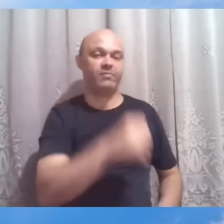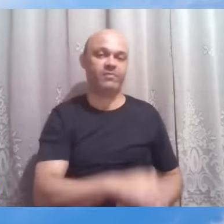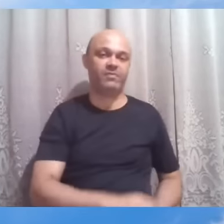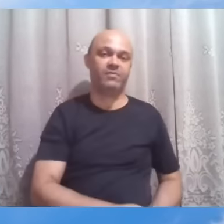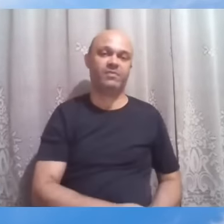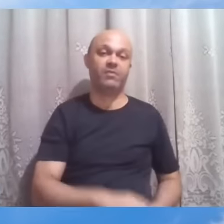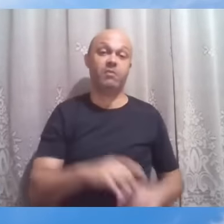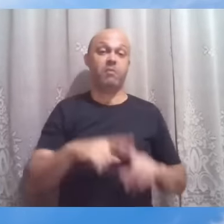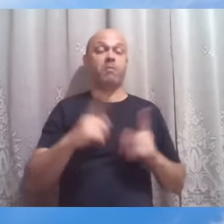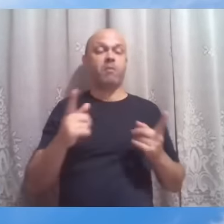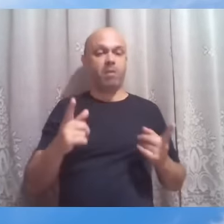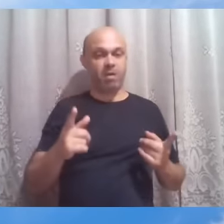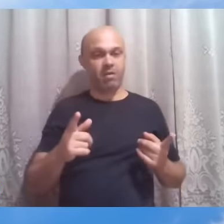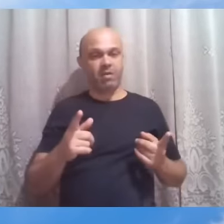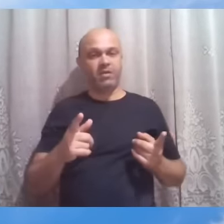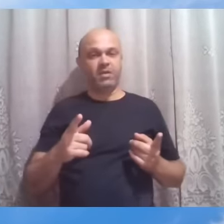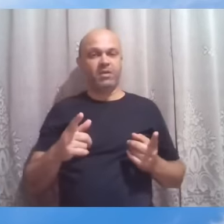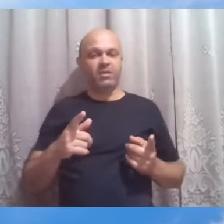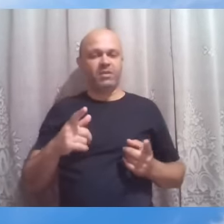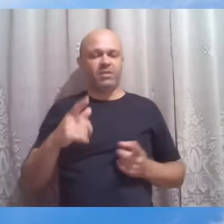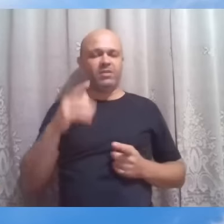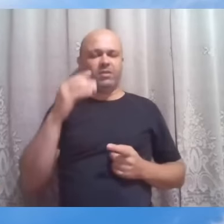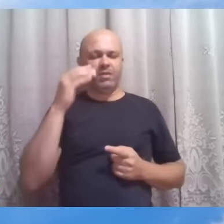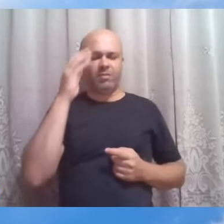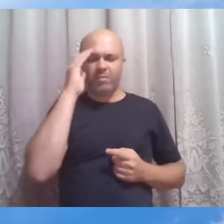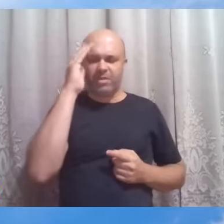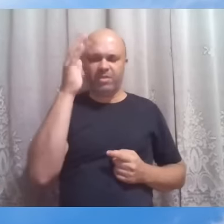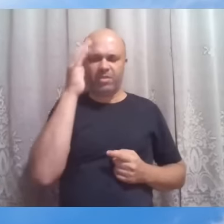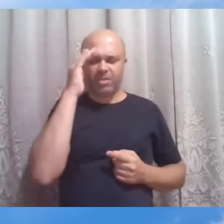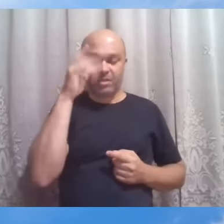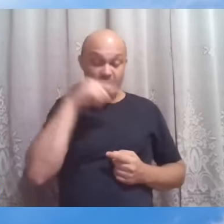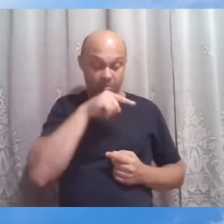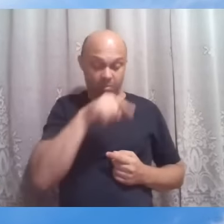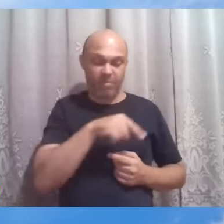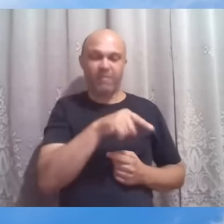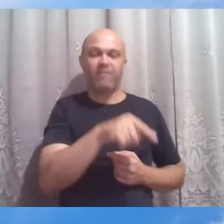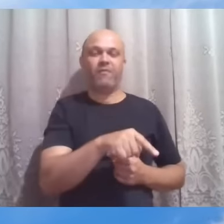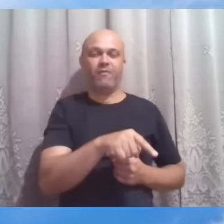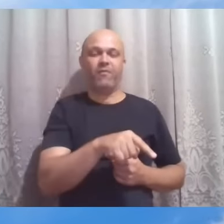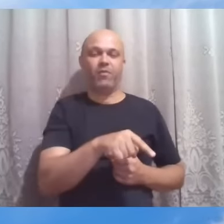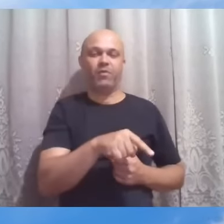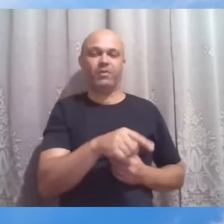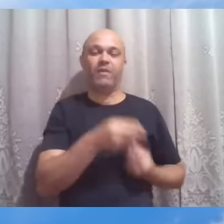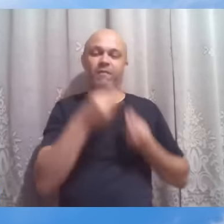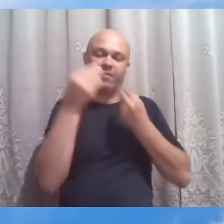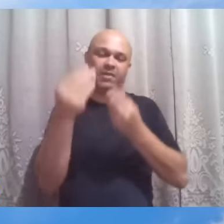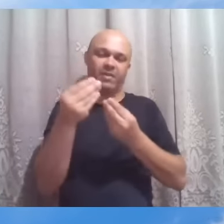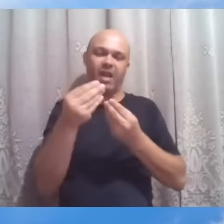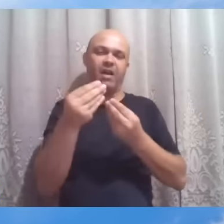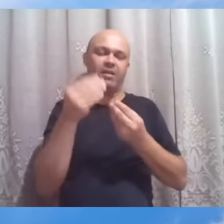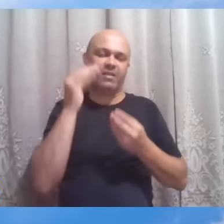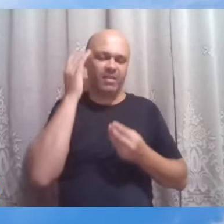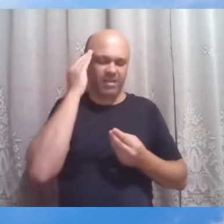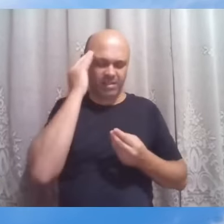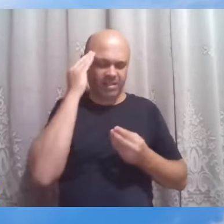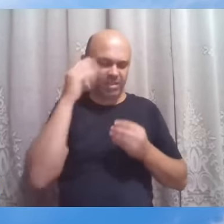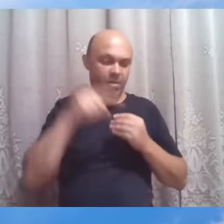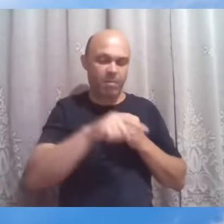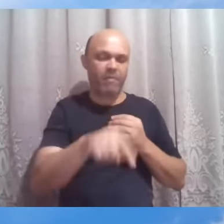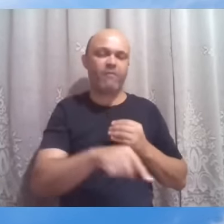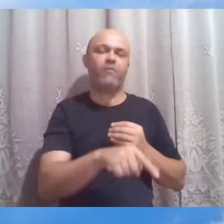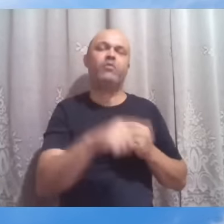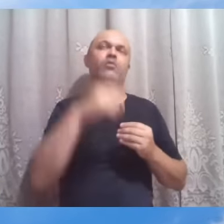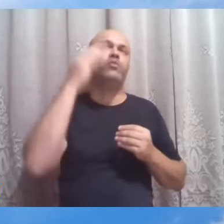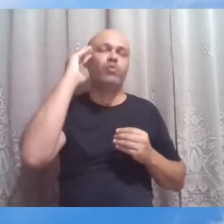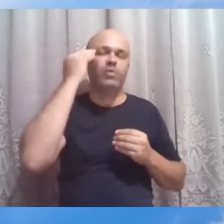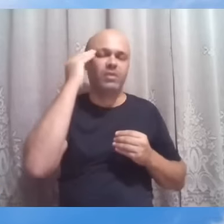Entretanto, a meditação mais profunda lhes conferiria mais elevada noção dos divinos desígnios, entendendo, enfim, que